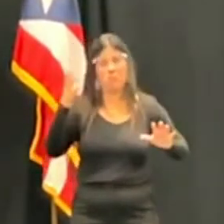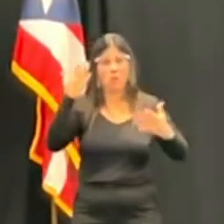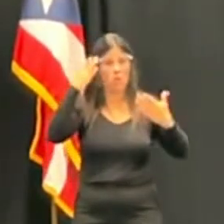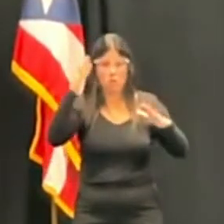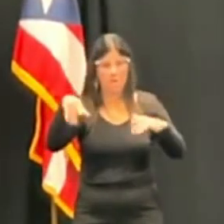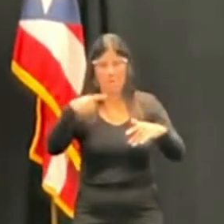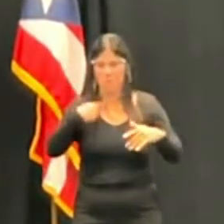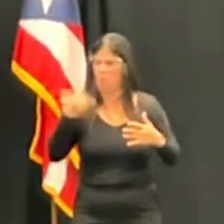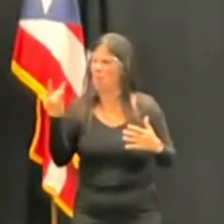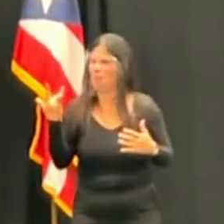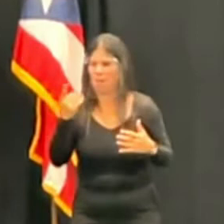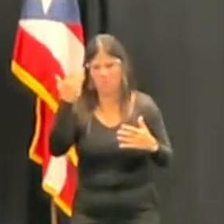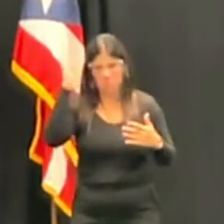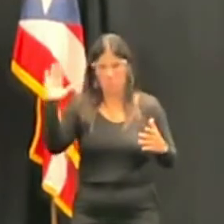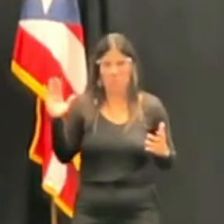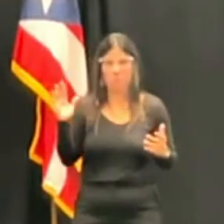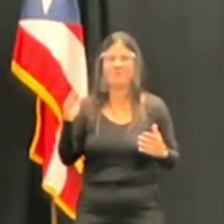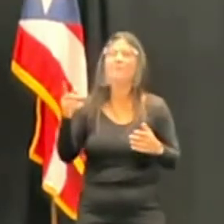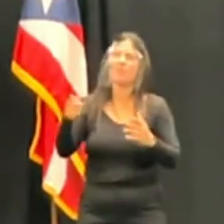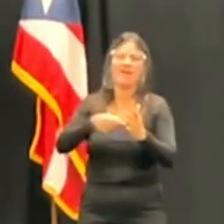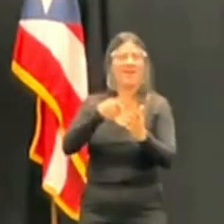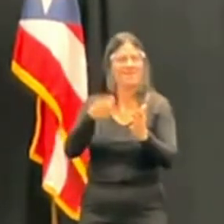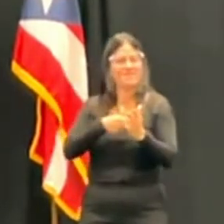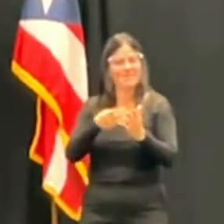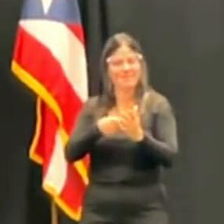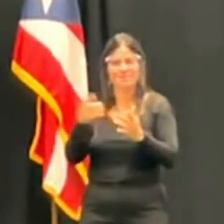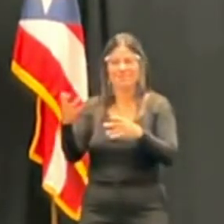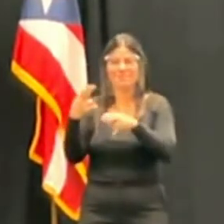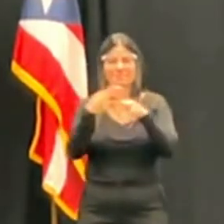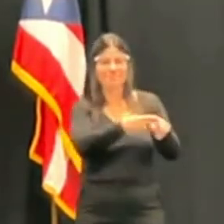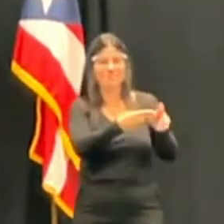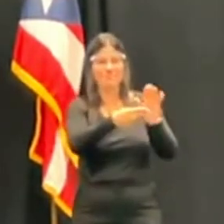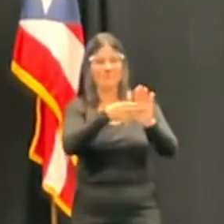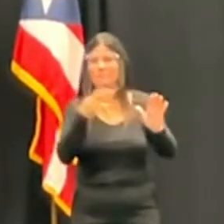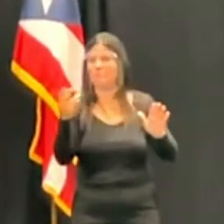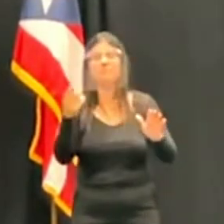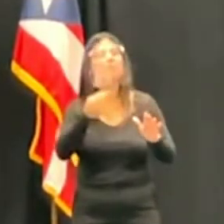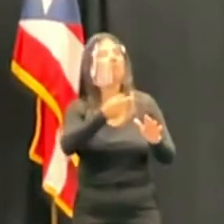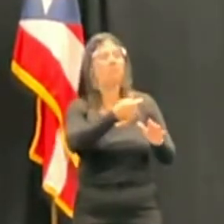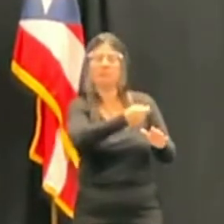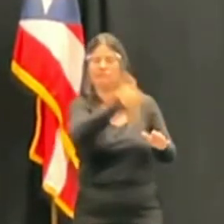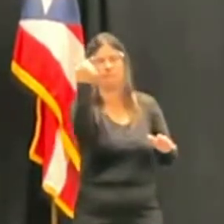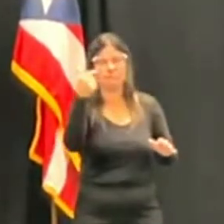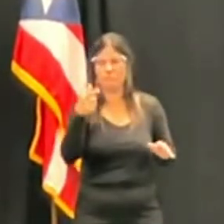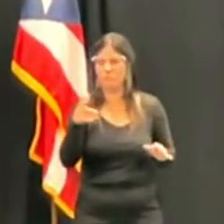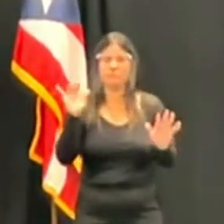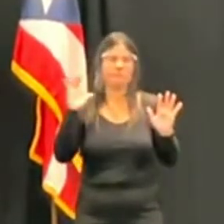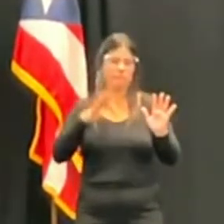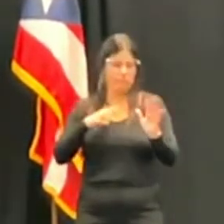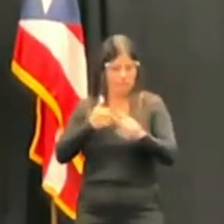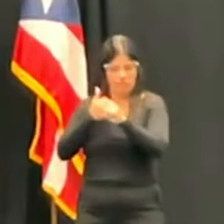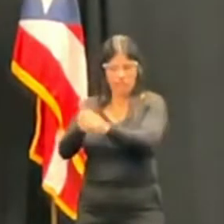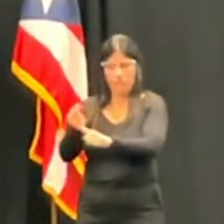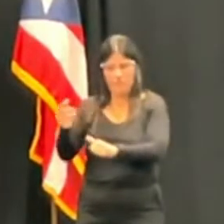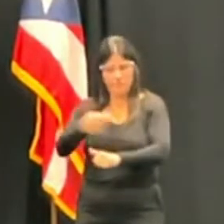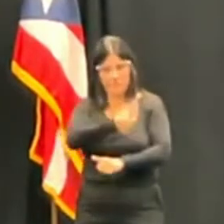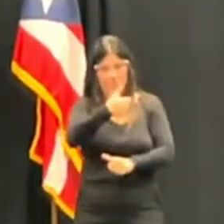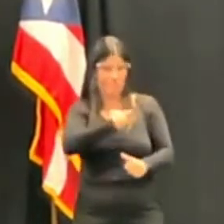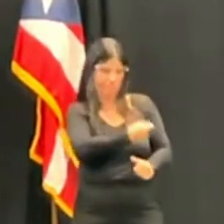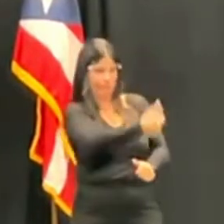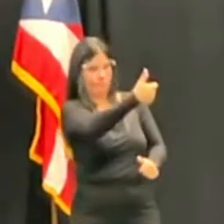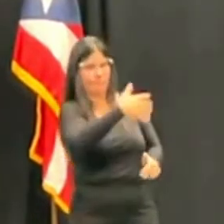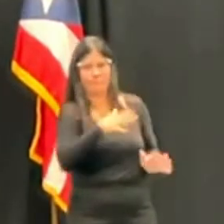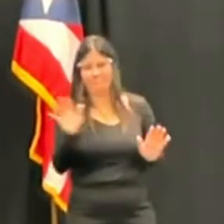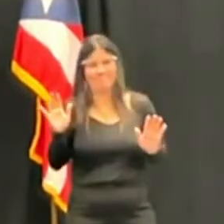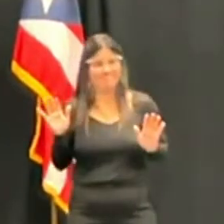hemos retirado nombramientos. Así que aquí se ha cumplido con la disposición constitucional de hacer la nominación. Por eso lo